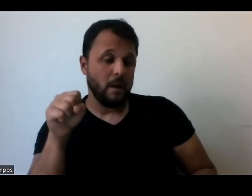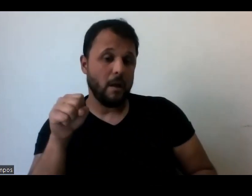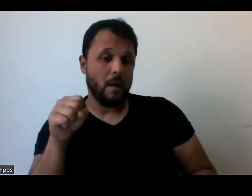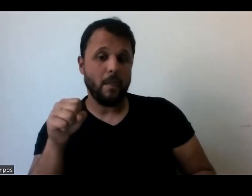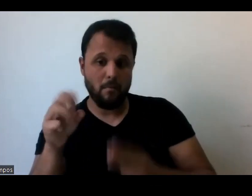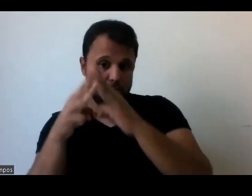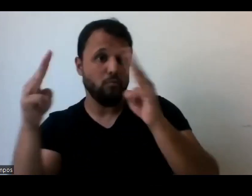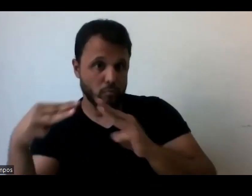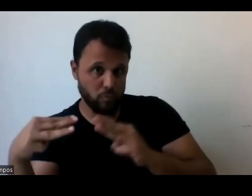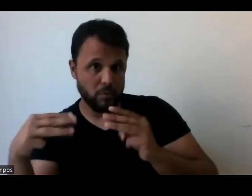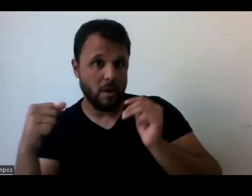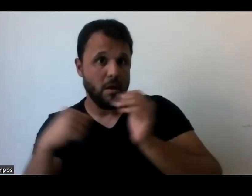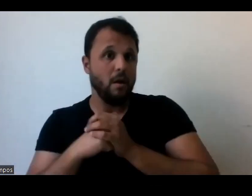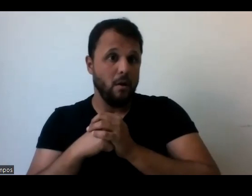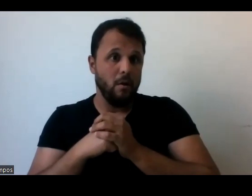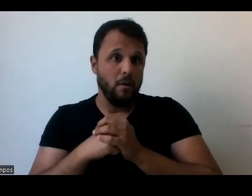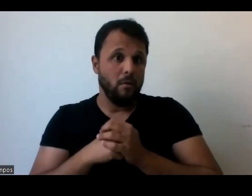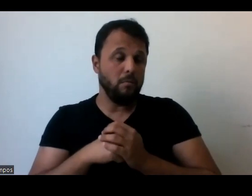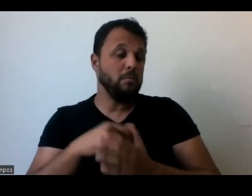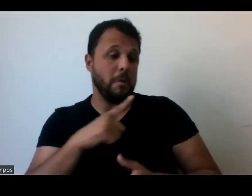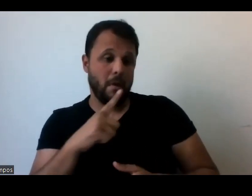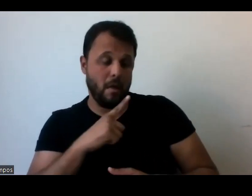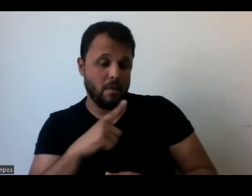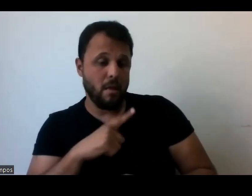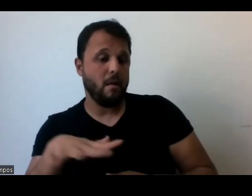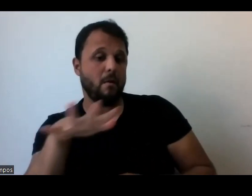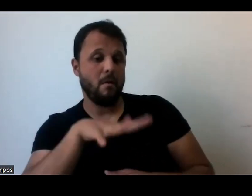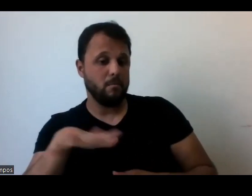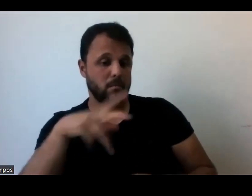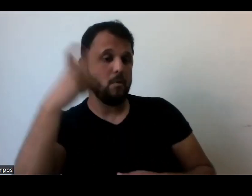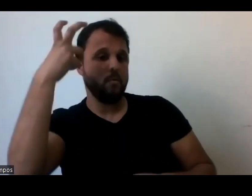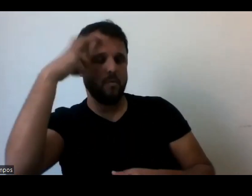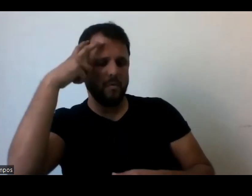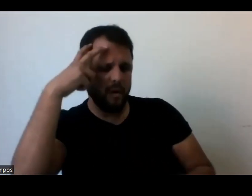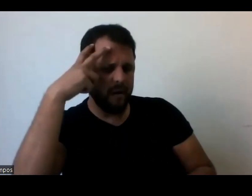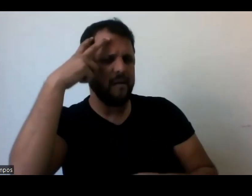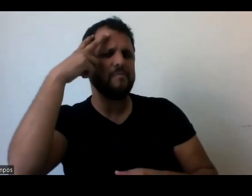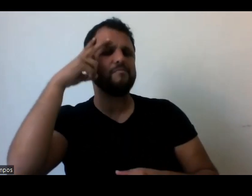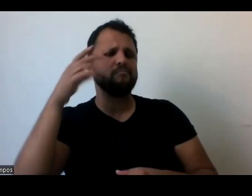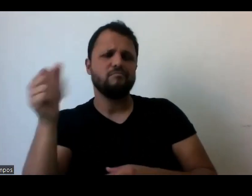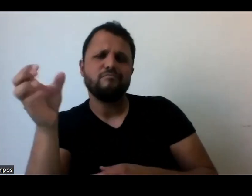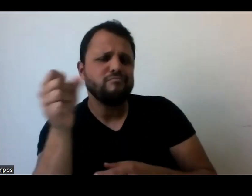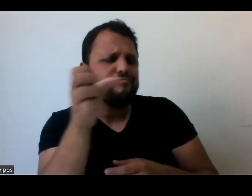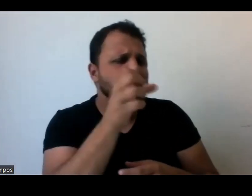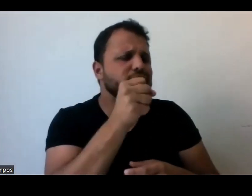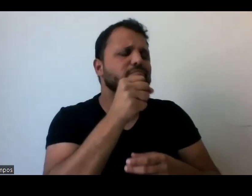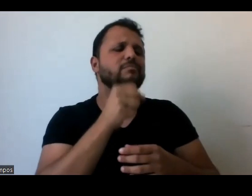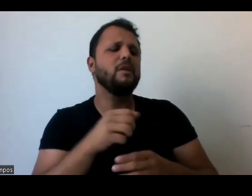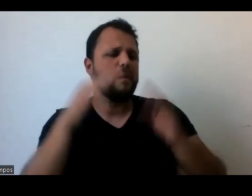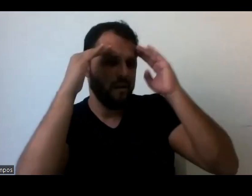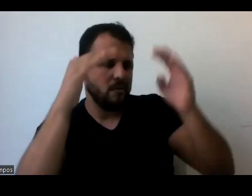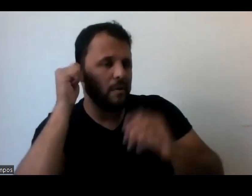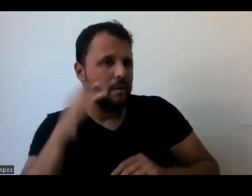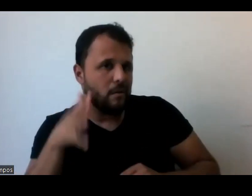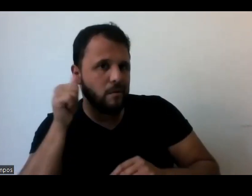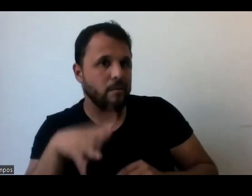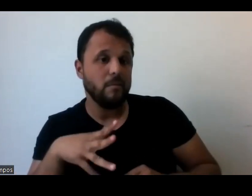têm essa ação cultural e vão atrás e buscam. Existem museus que não porque não